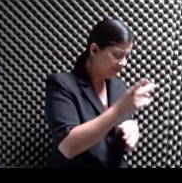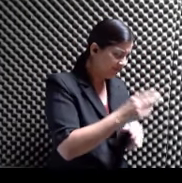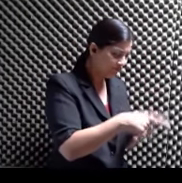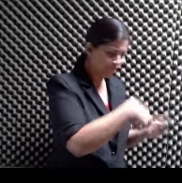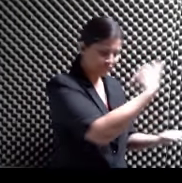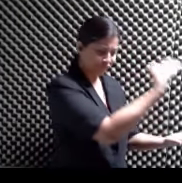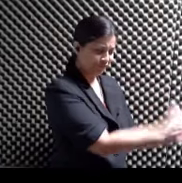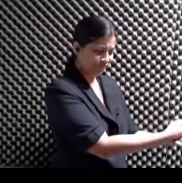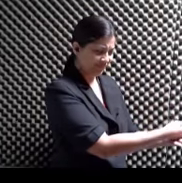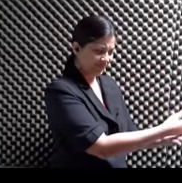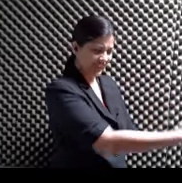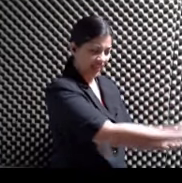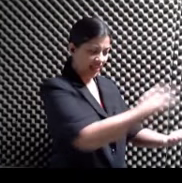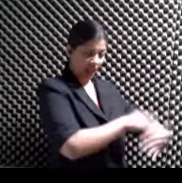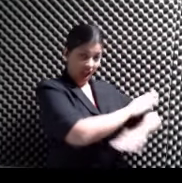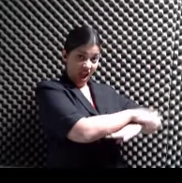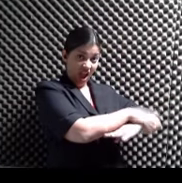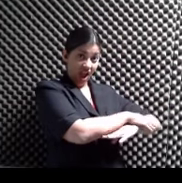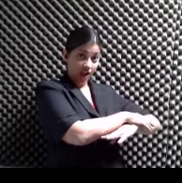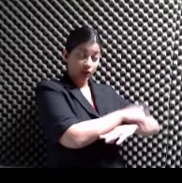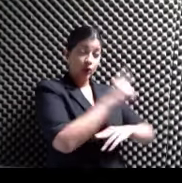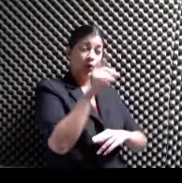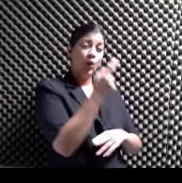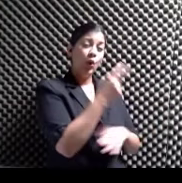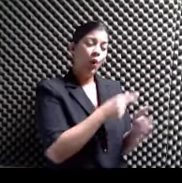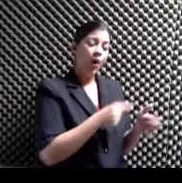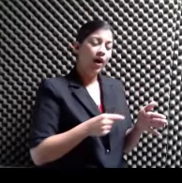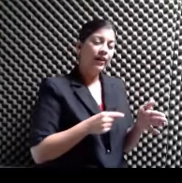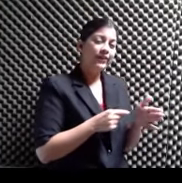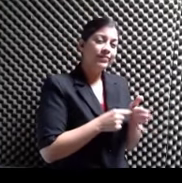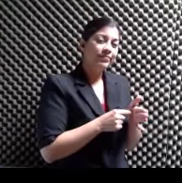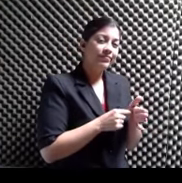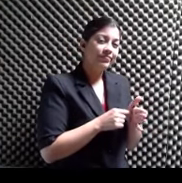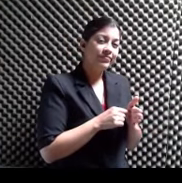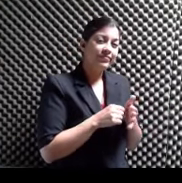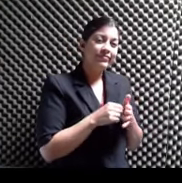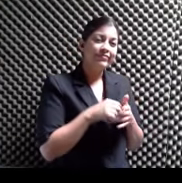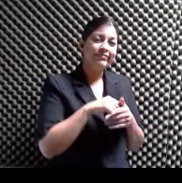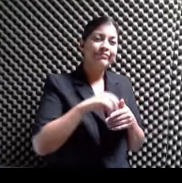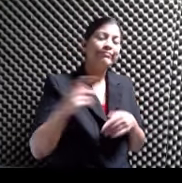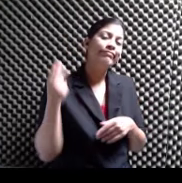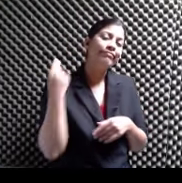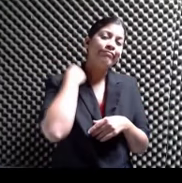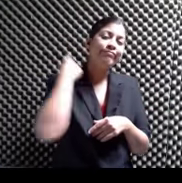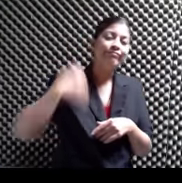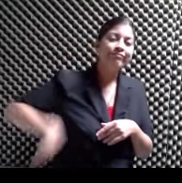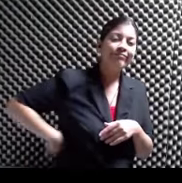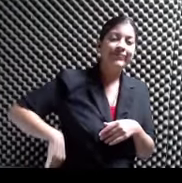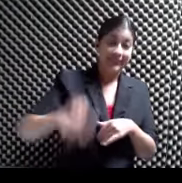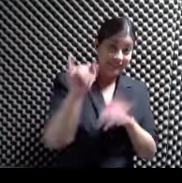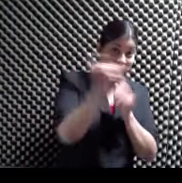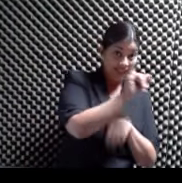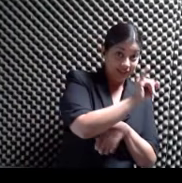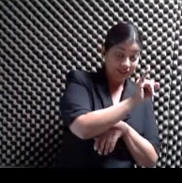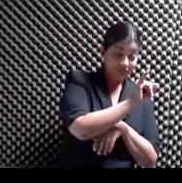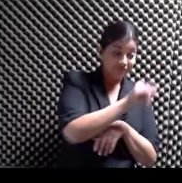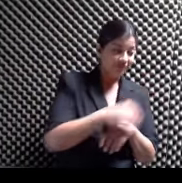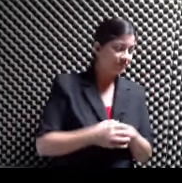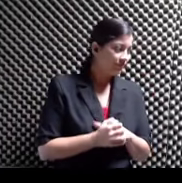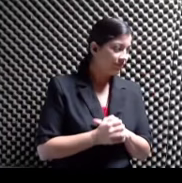escritorio Una tachuela incrustada En su glúteo izquierdo Es prueba infalible Del asesinato Tegucigalpa Ha oído con todos Sus